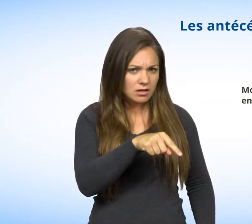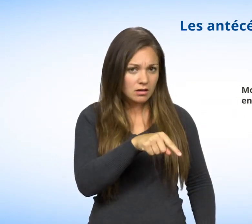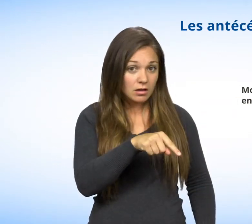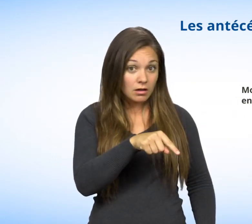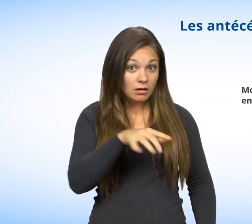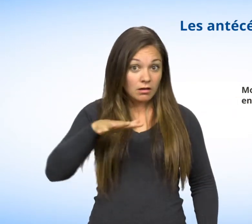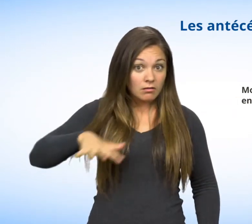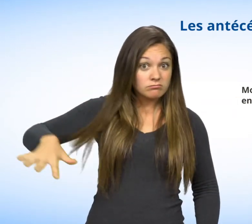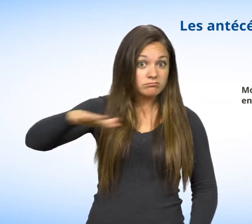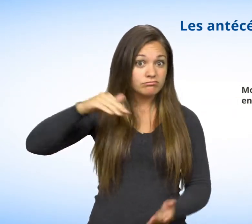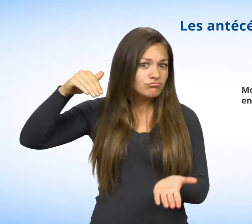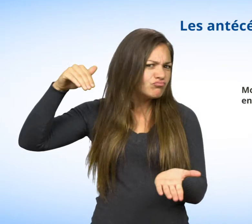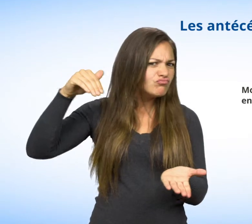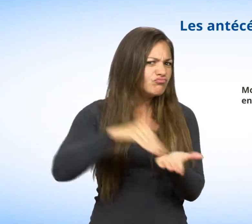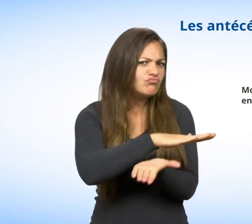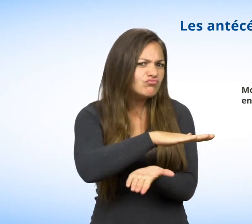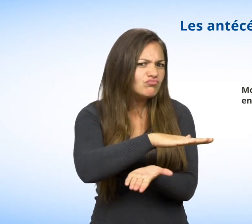Antécédents judiciaires